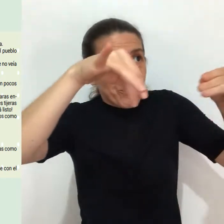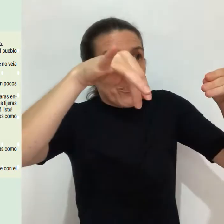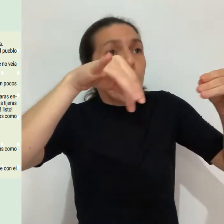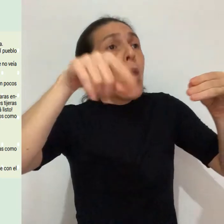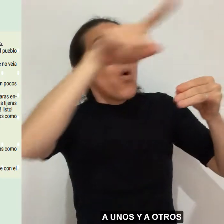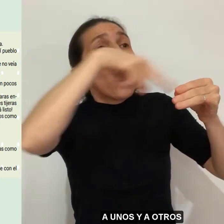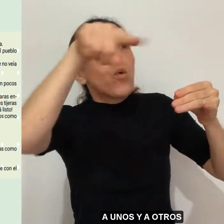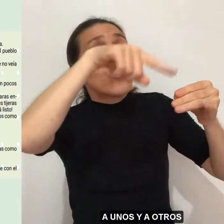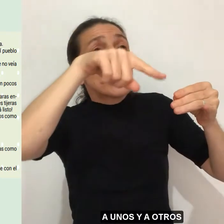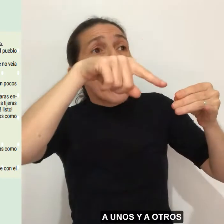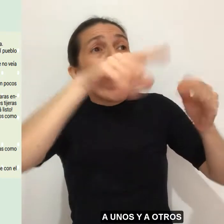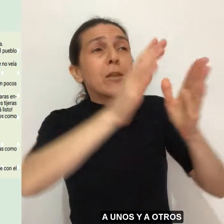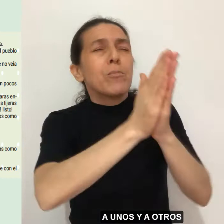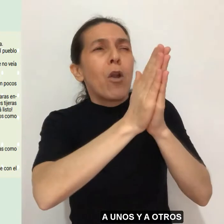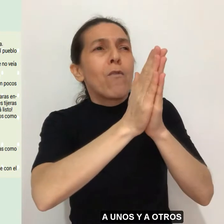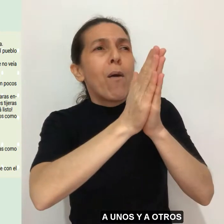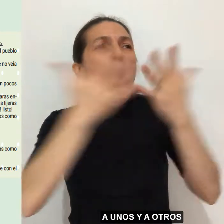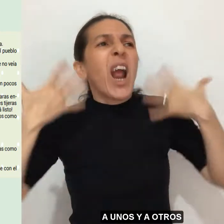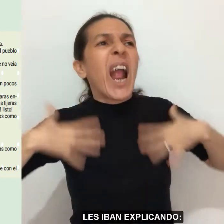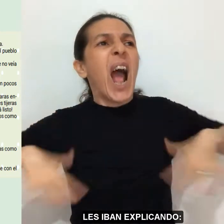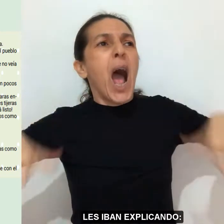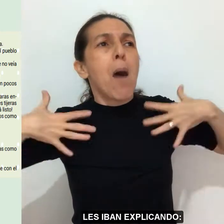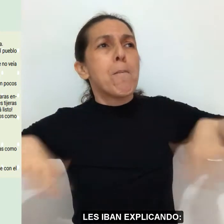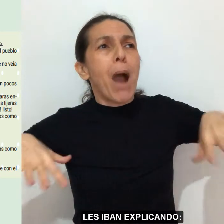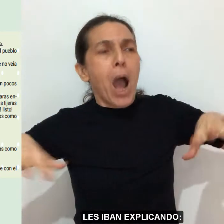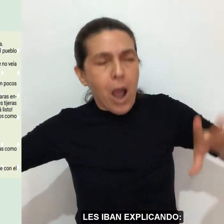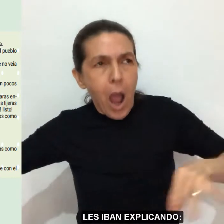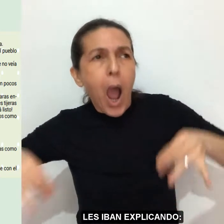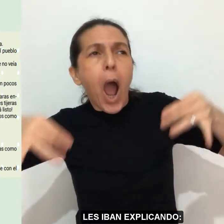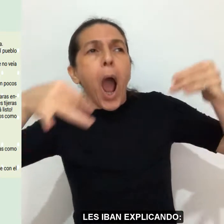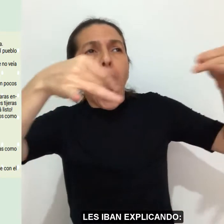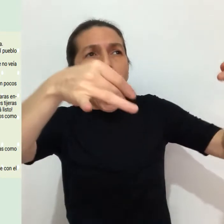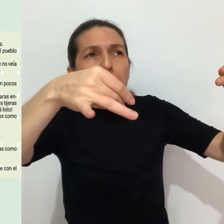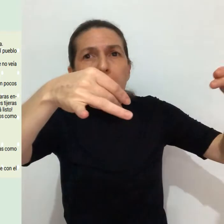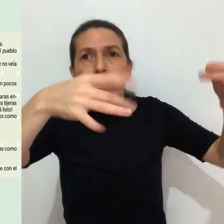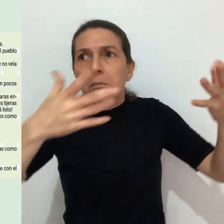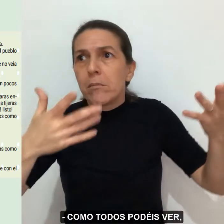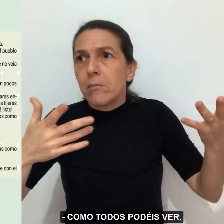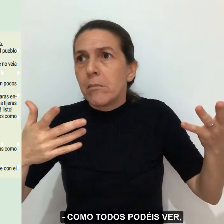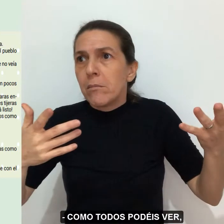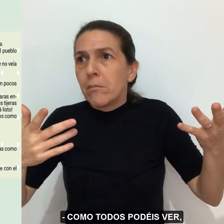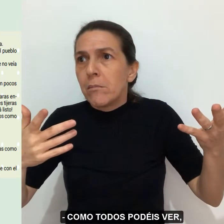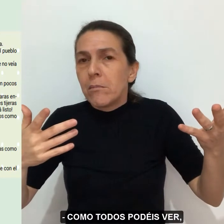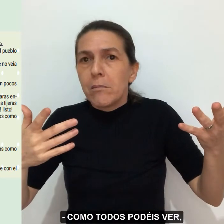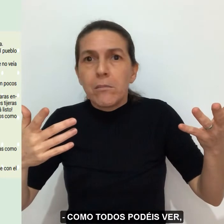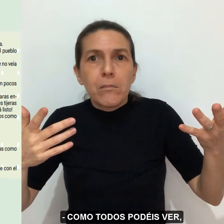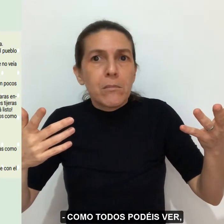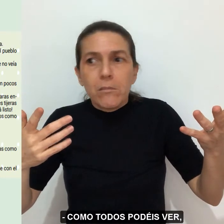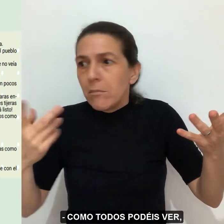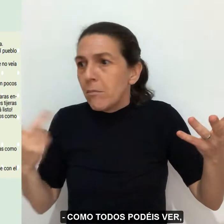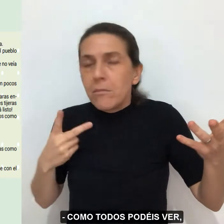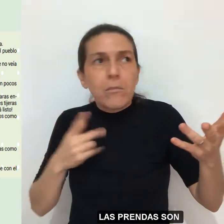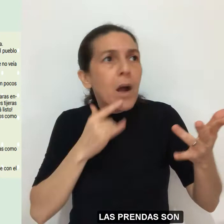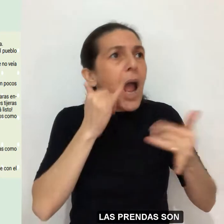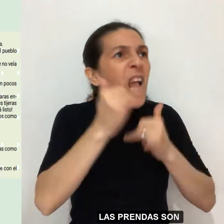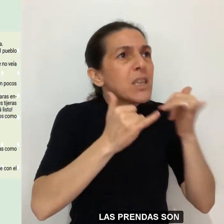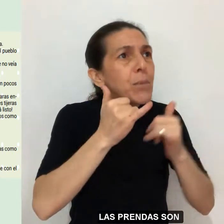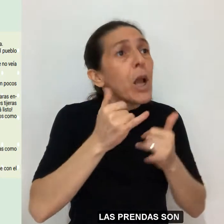A unos y a otros les iban explicando. Como todos podéis ver, las prendas son